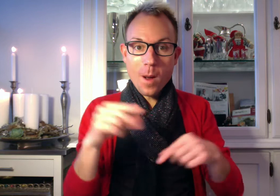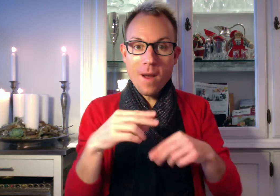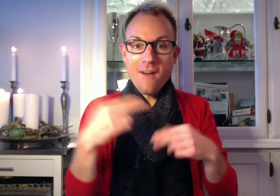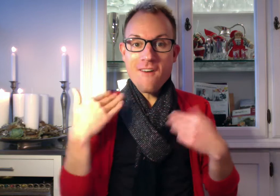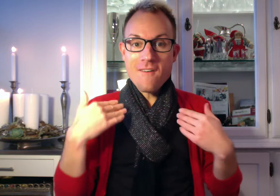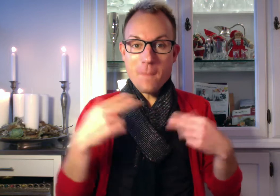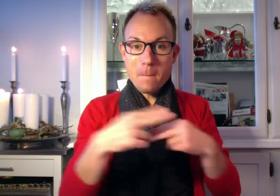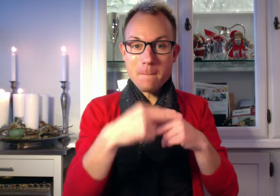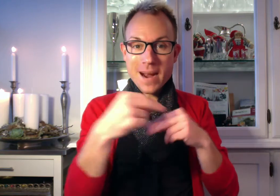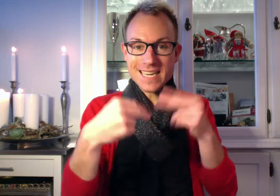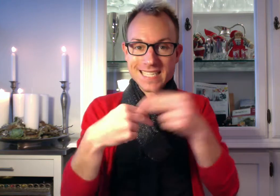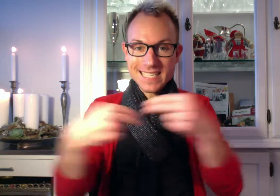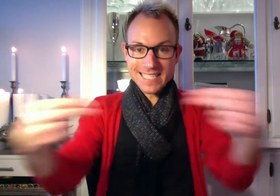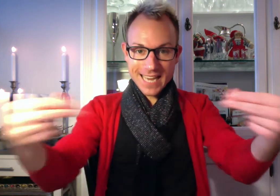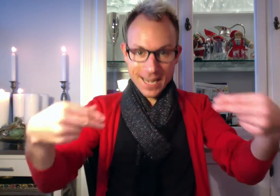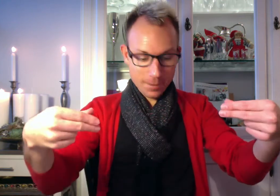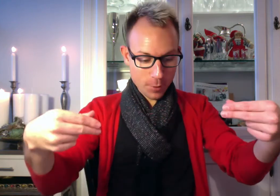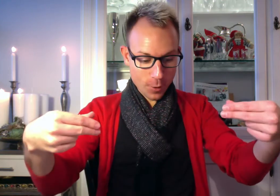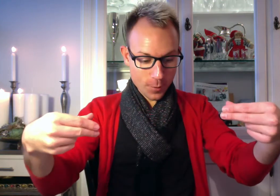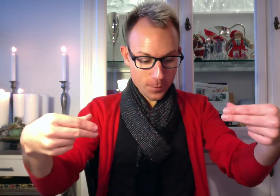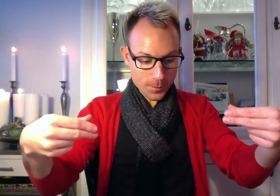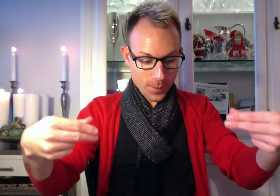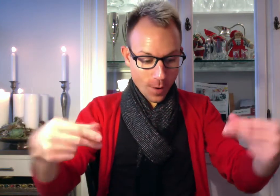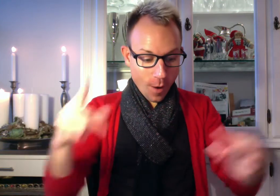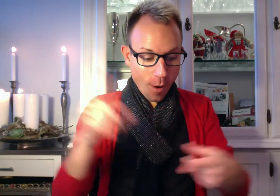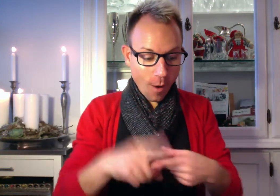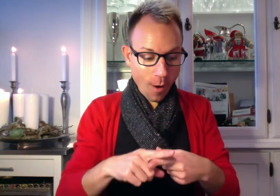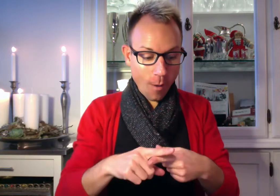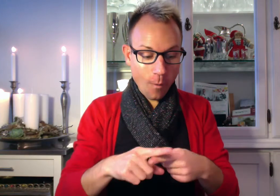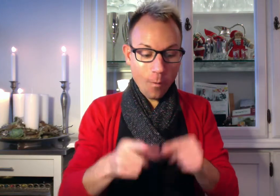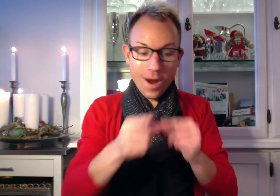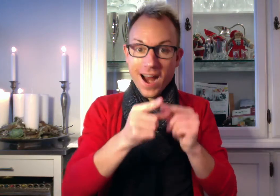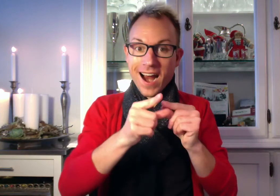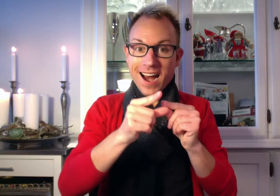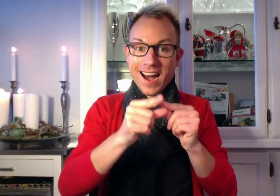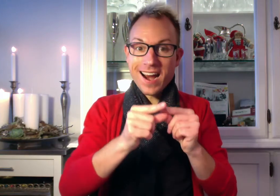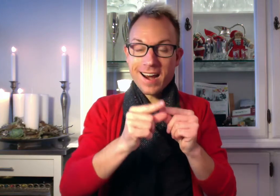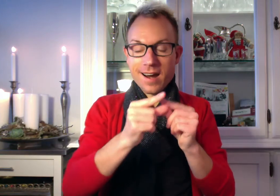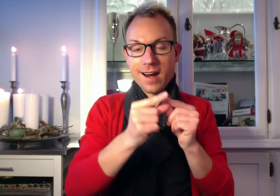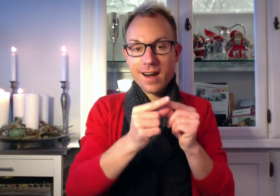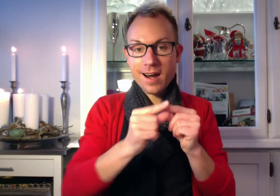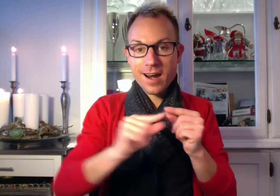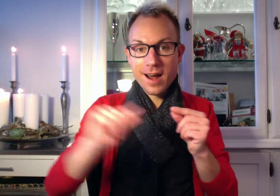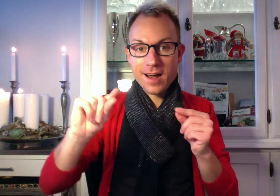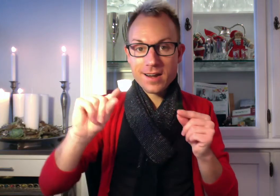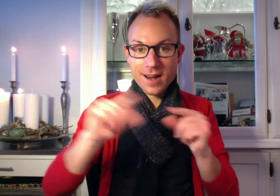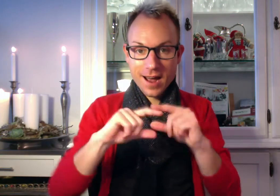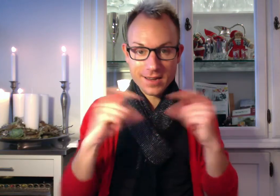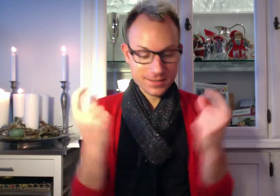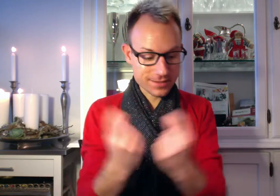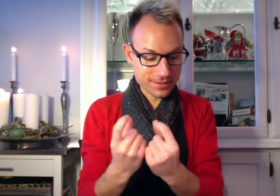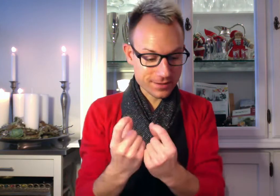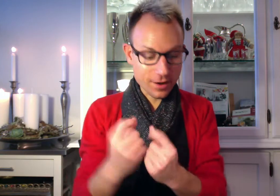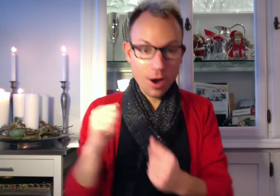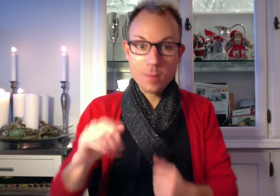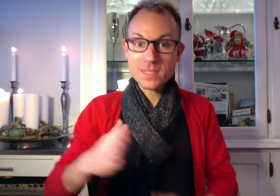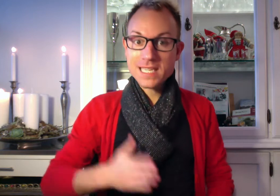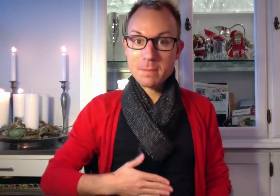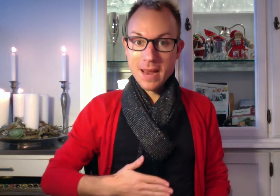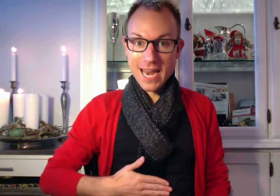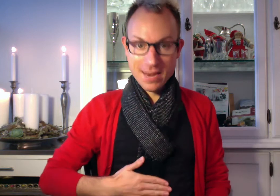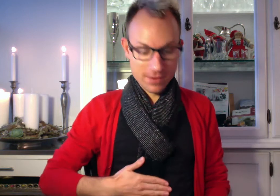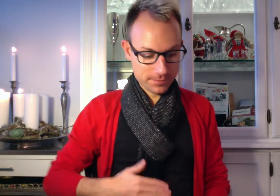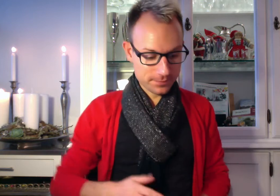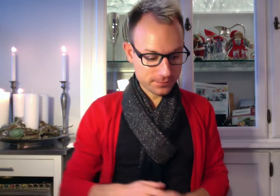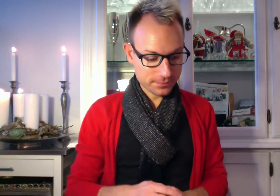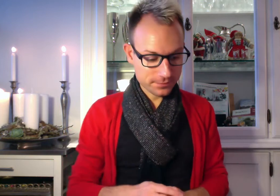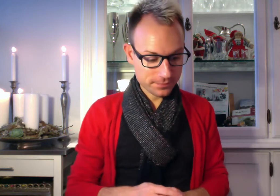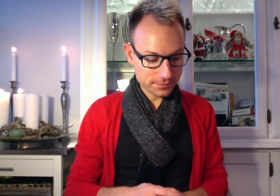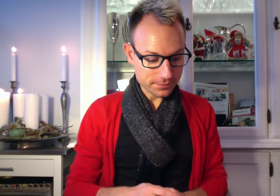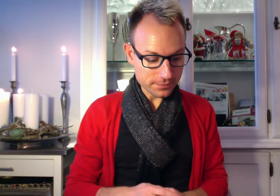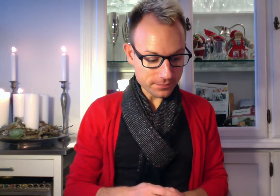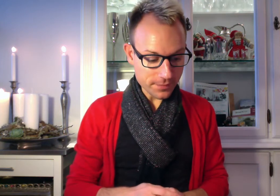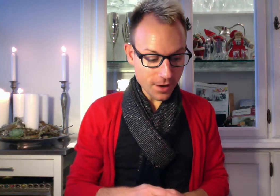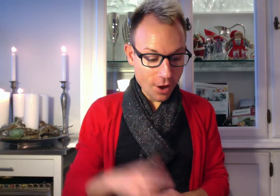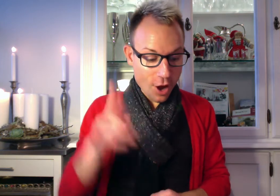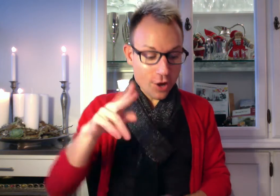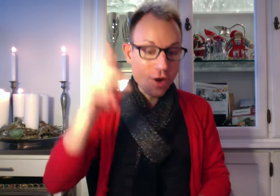marxeter på. Og grønkranten om sin mave. Når